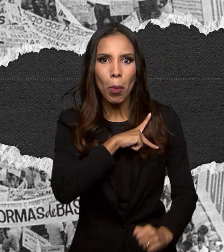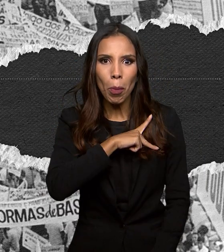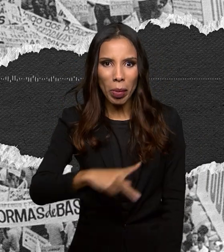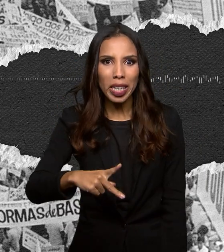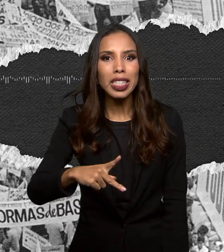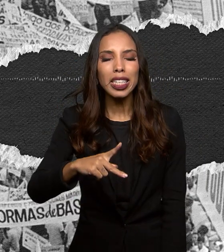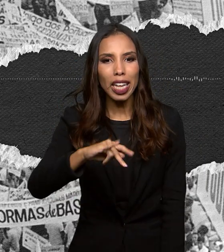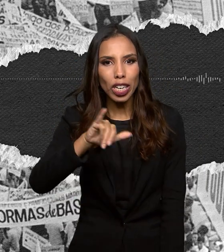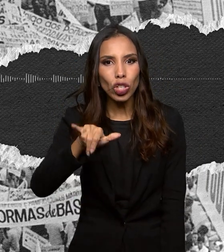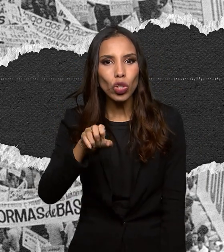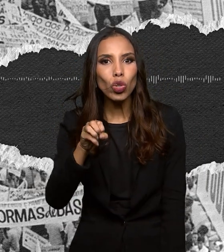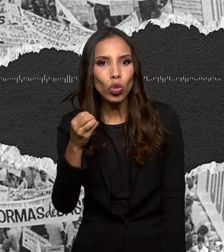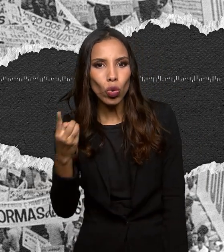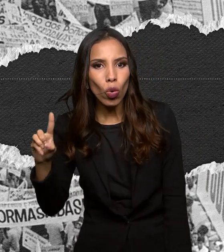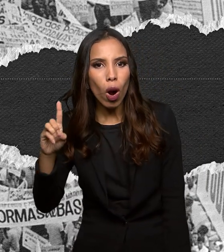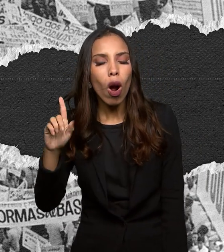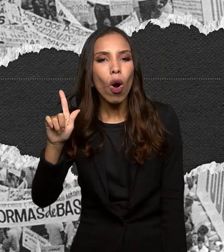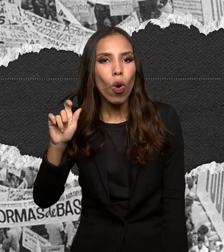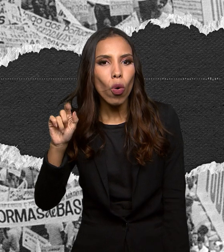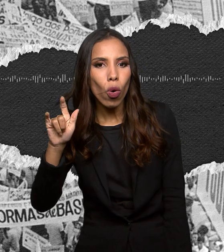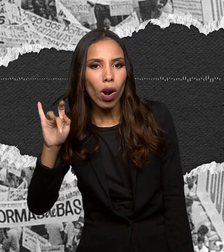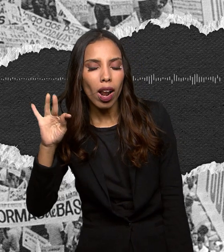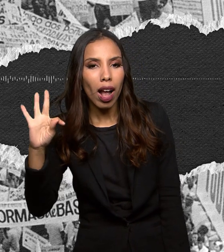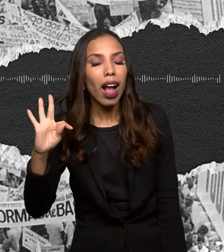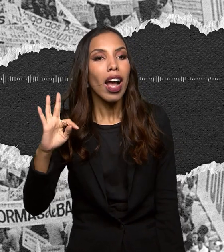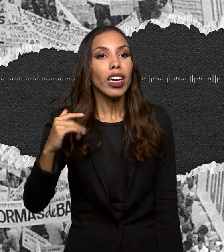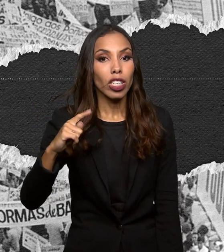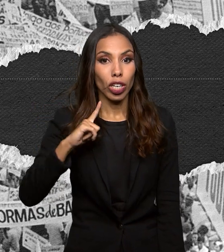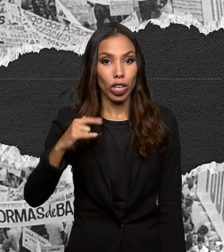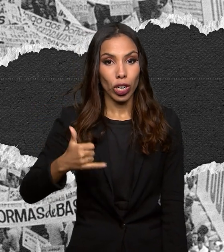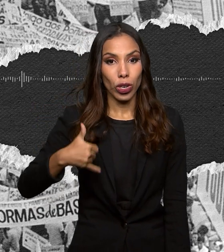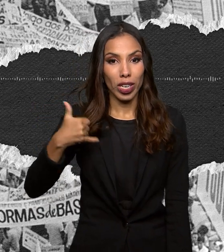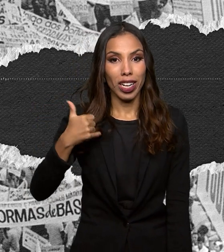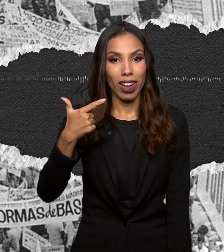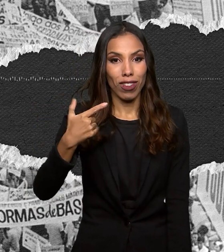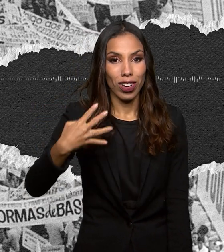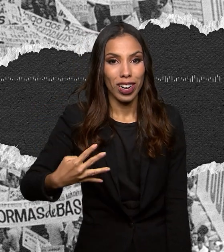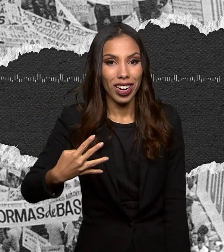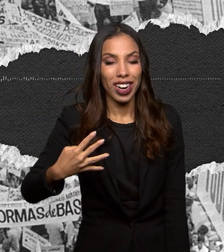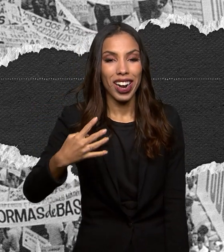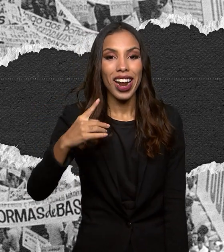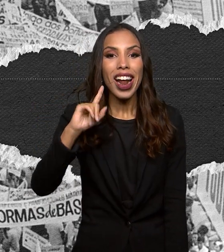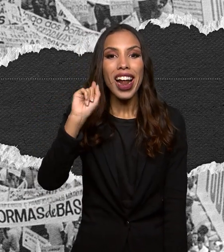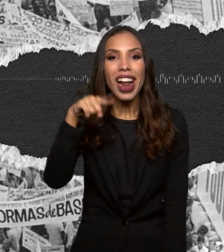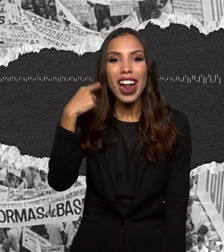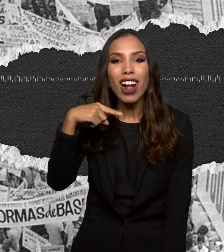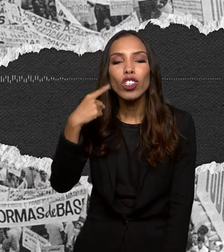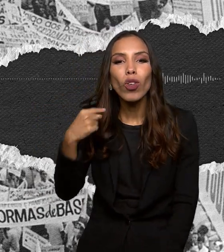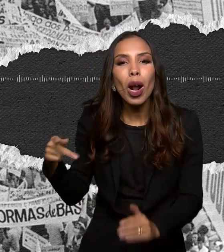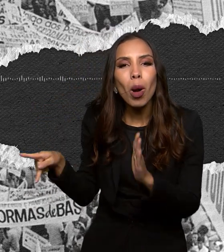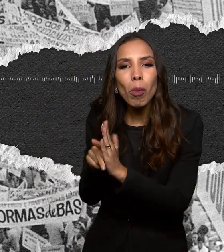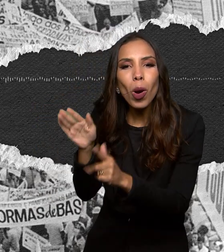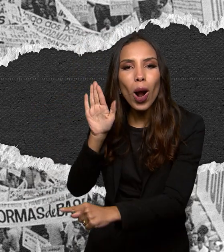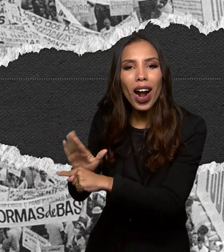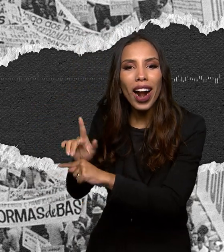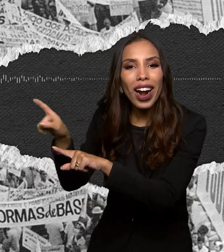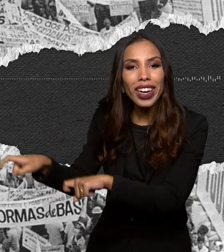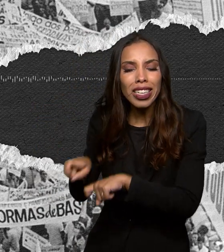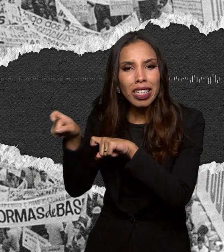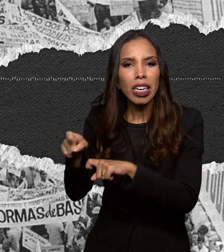Eu tinha 24 anos e eu advogava para camponeses e militava no sentido